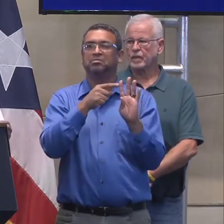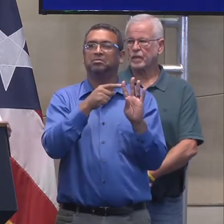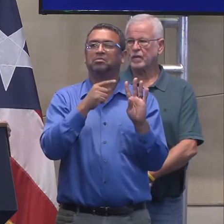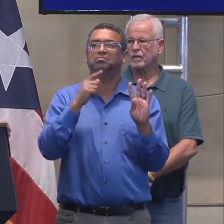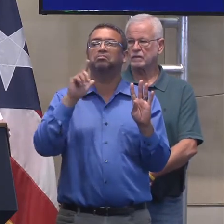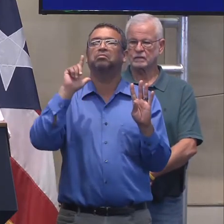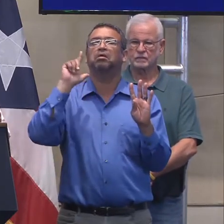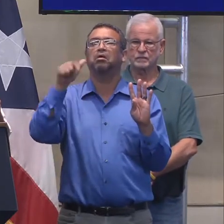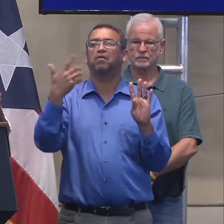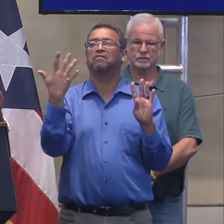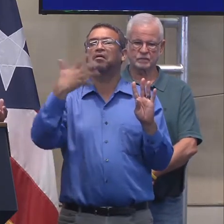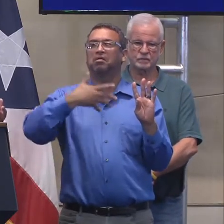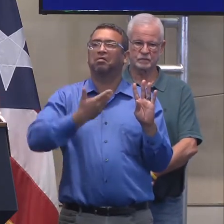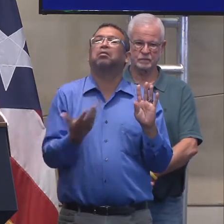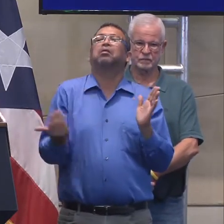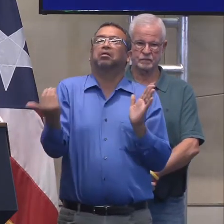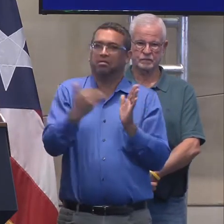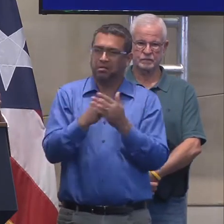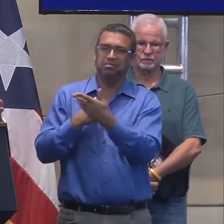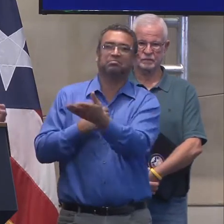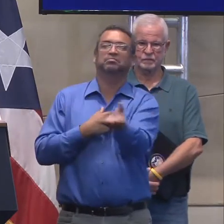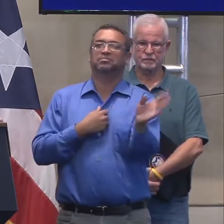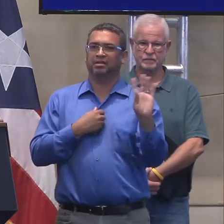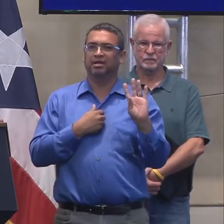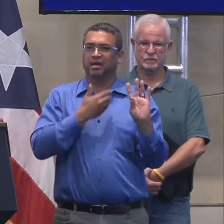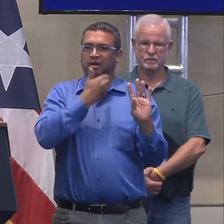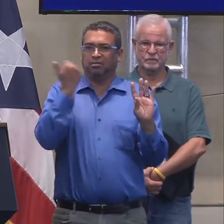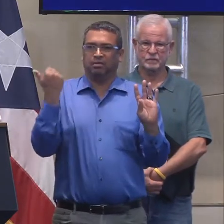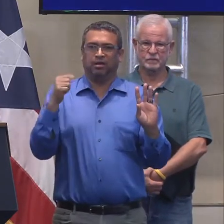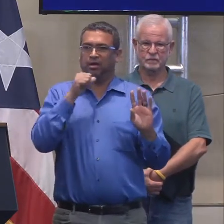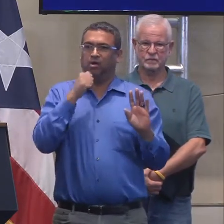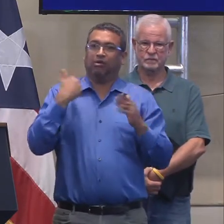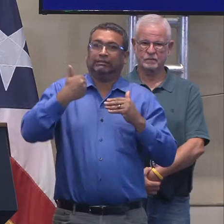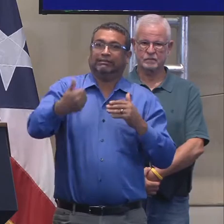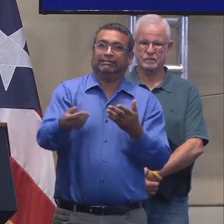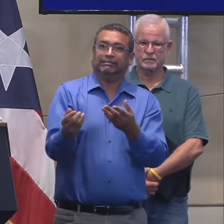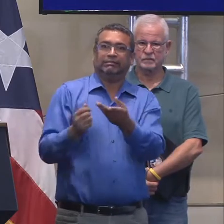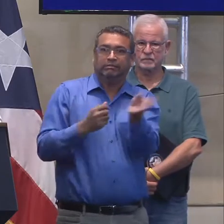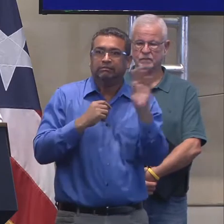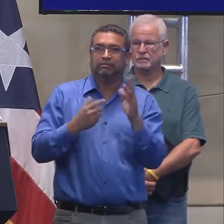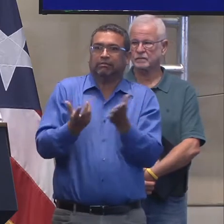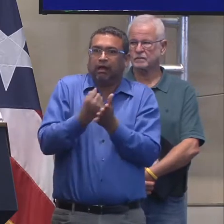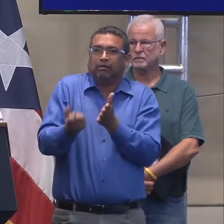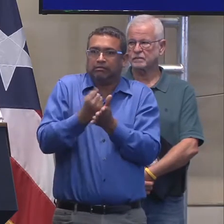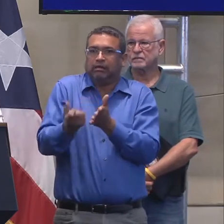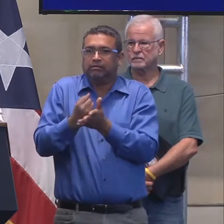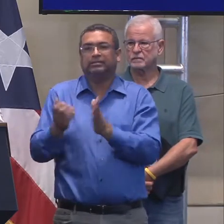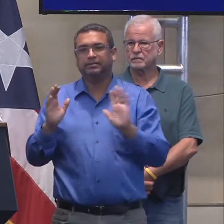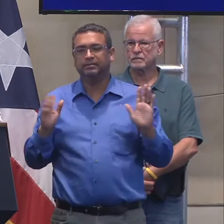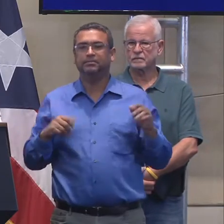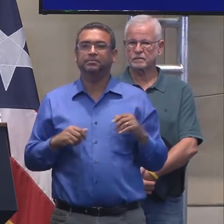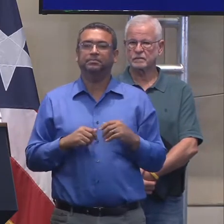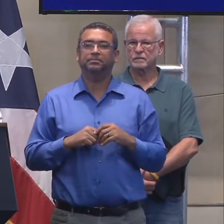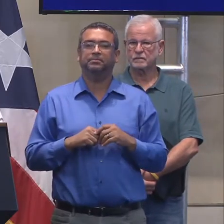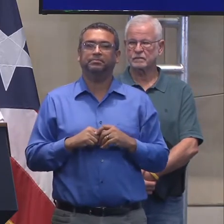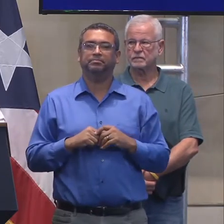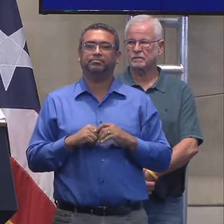hay, hay mecanismos de, de logística para poder, eh, distribuir esto, pero si, eh, ¿verdad? Esto,